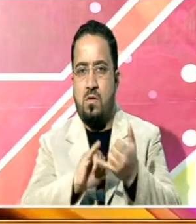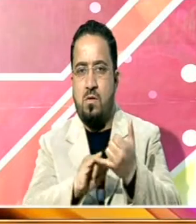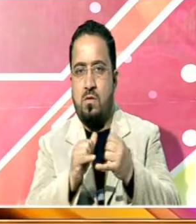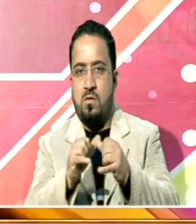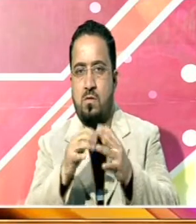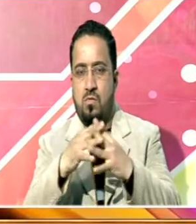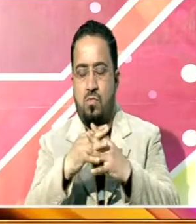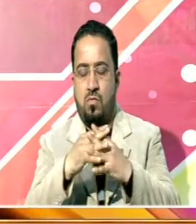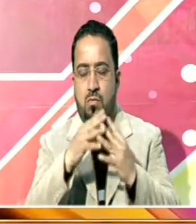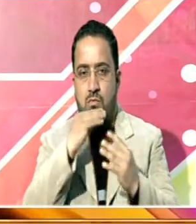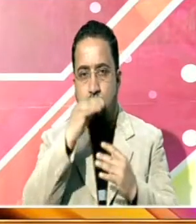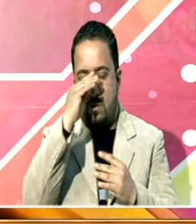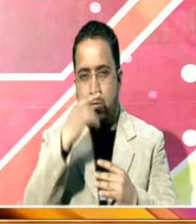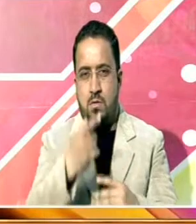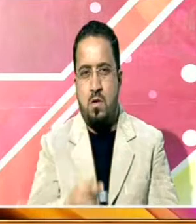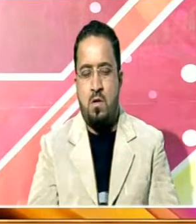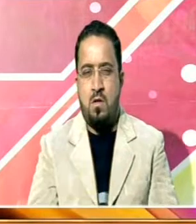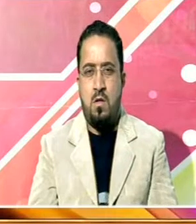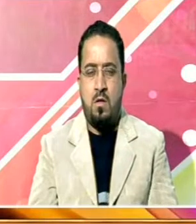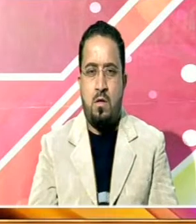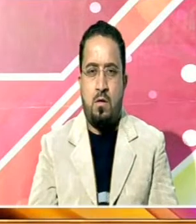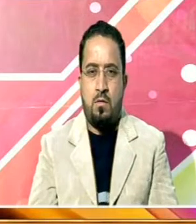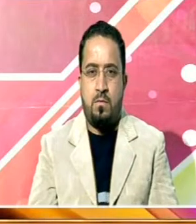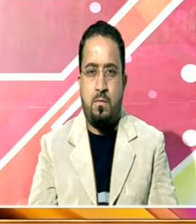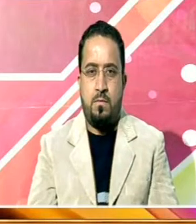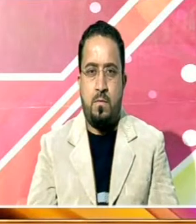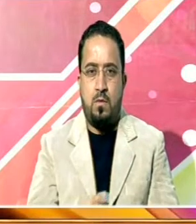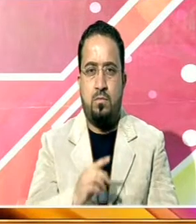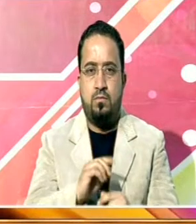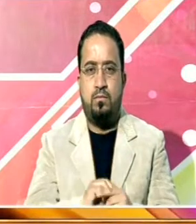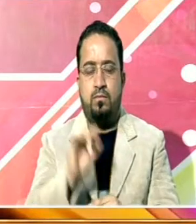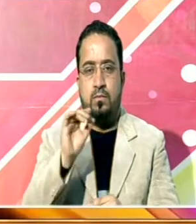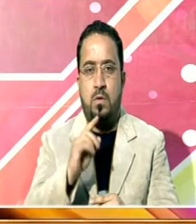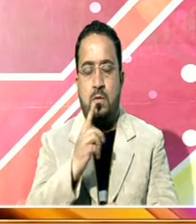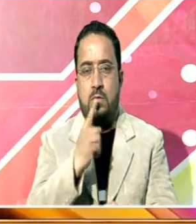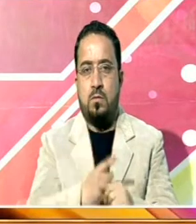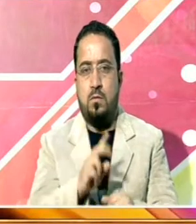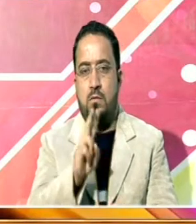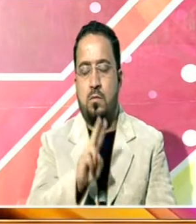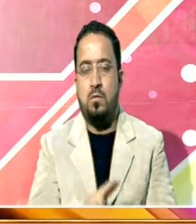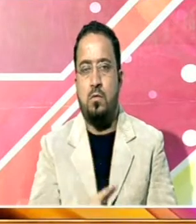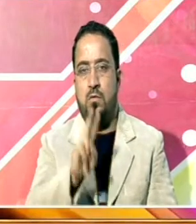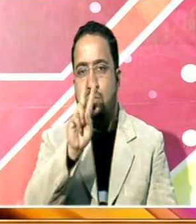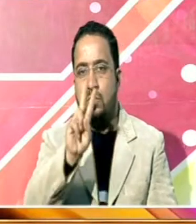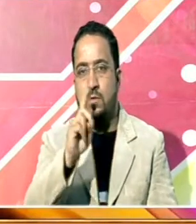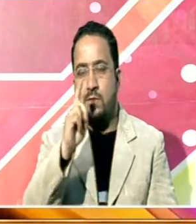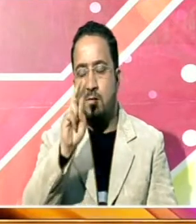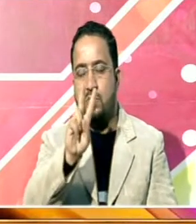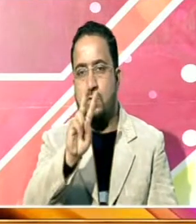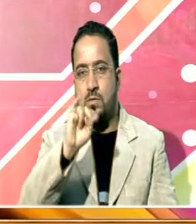آفاقی سفر کی یاد میں ہر سال چھبیس عجب المرجب کو